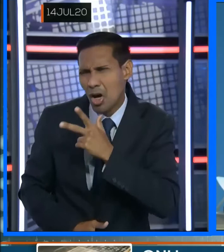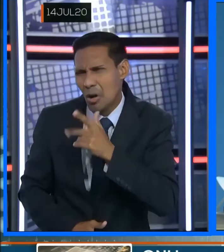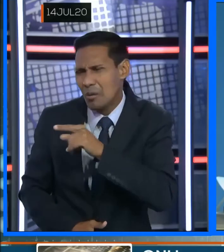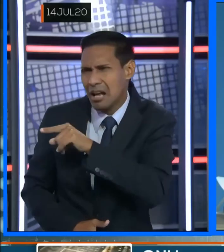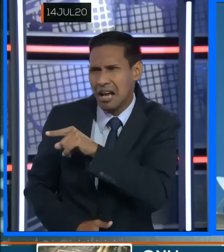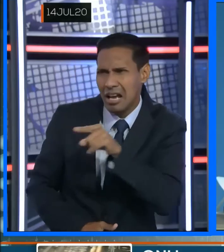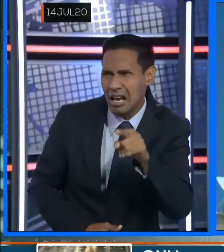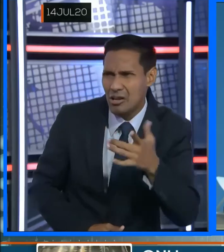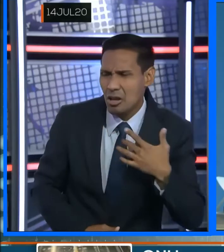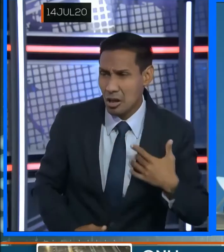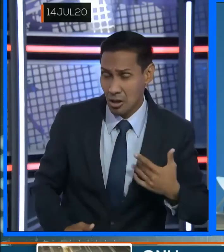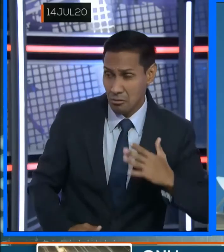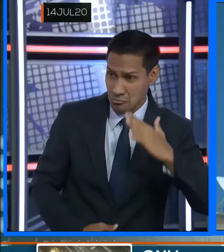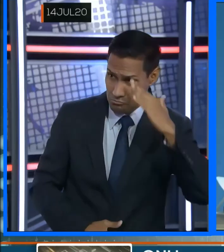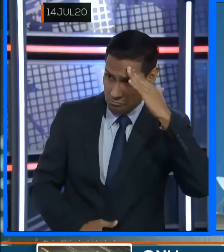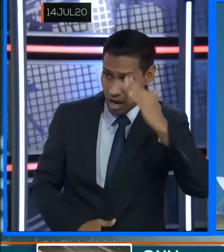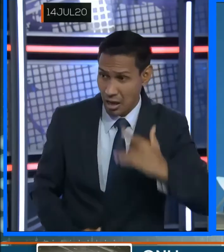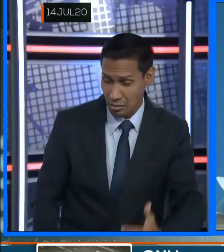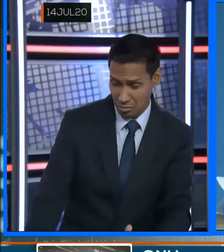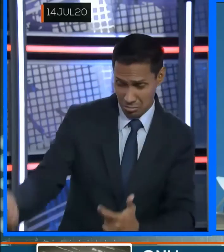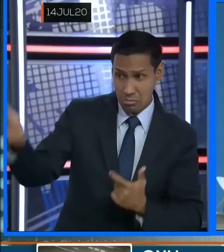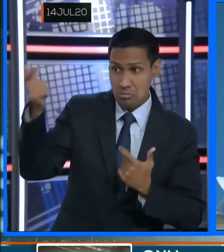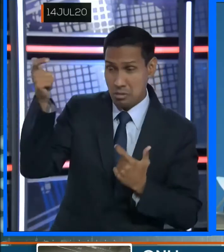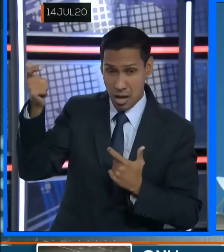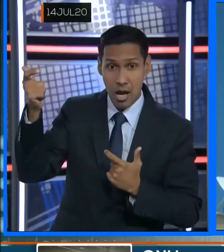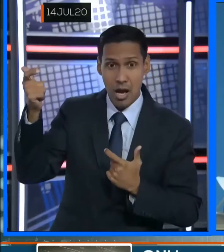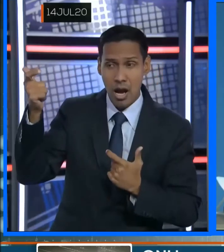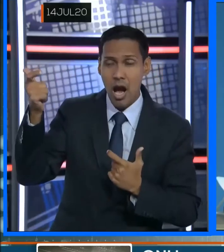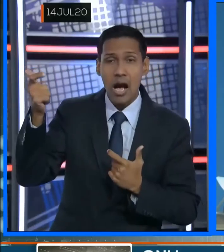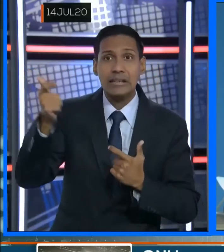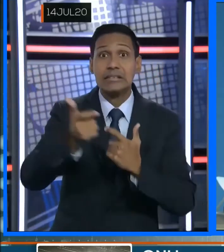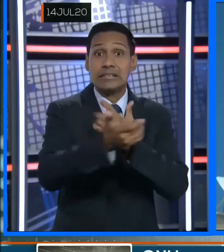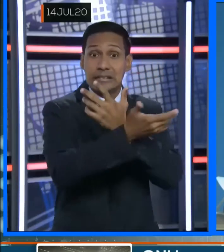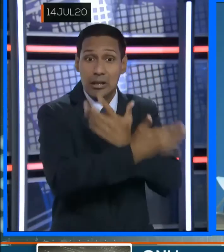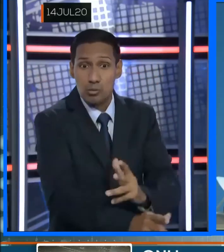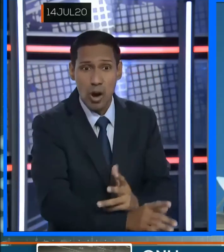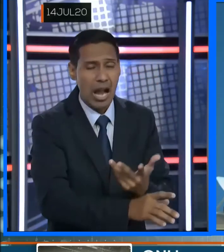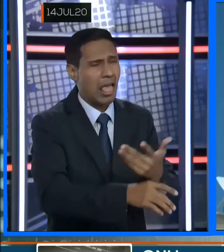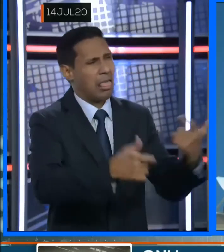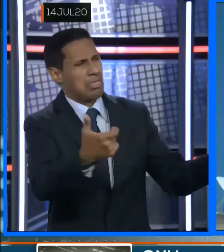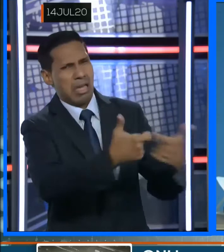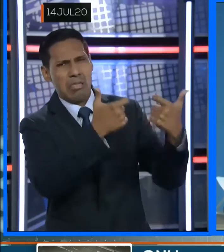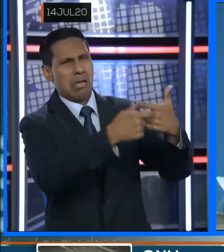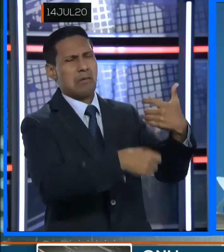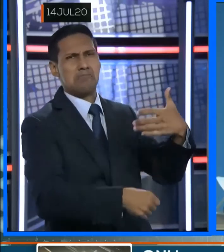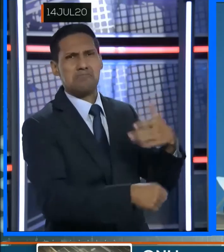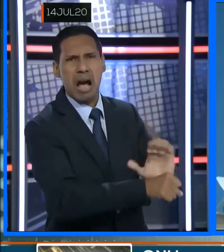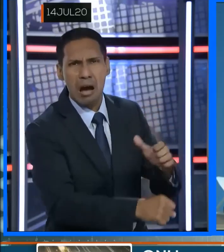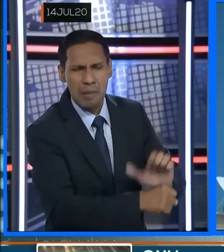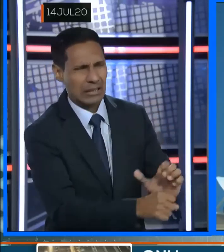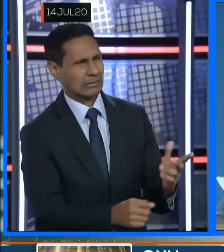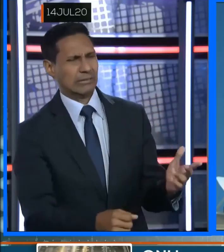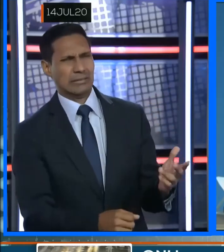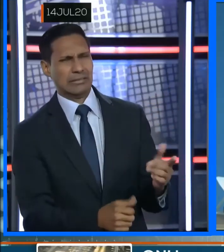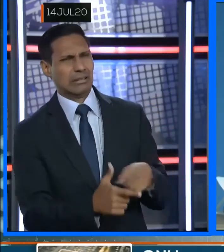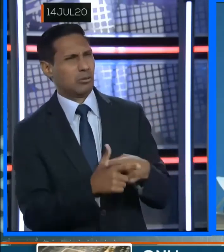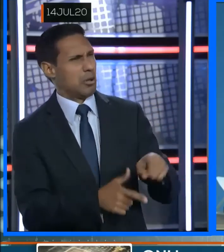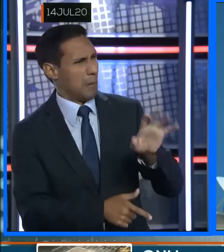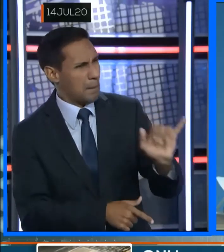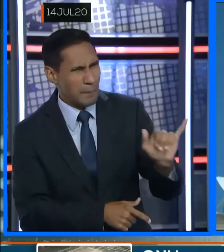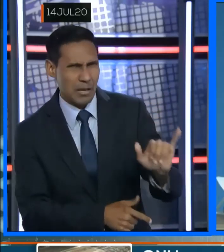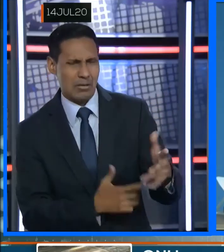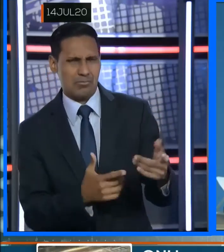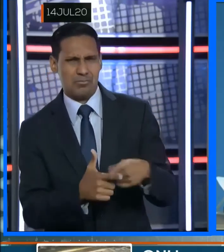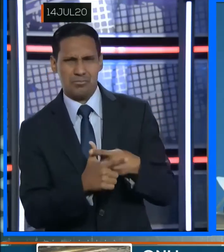actos de violencia sexual por parte de las fuerzas de orden público. Estos casos se han condenado por los ministerios y también se ha